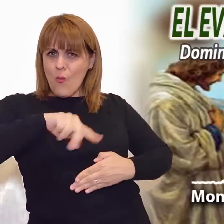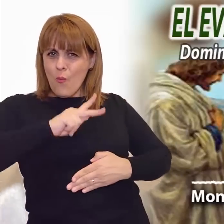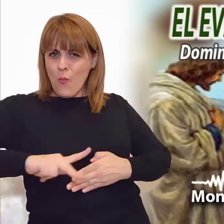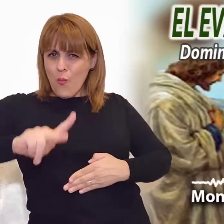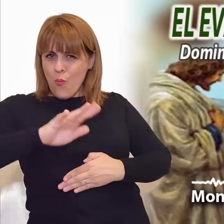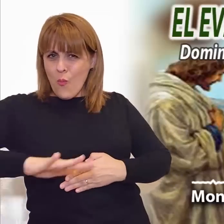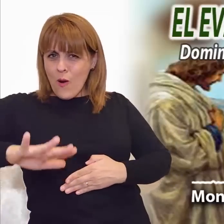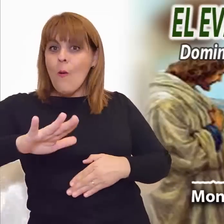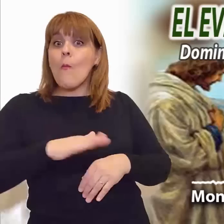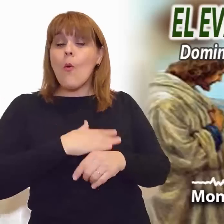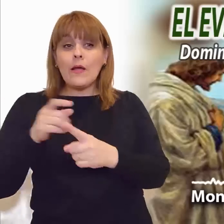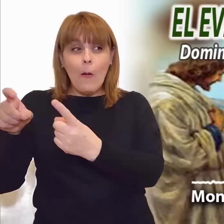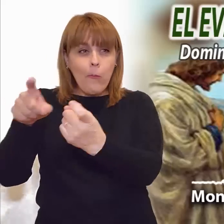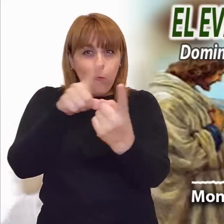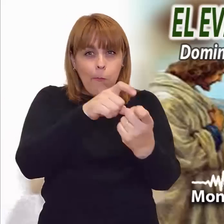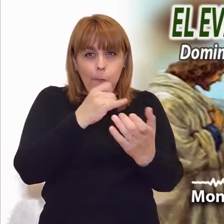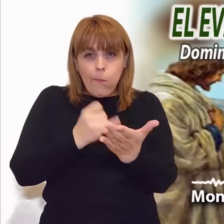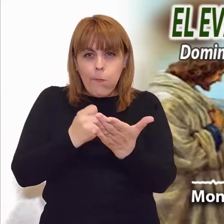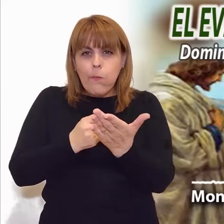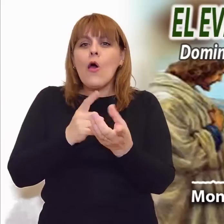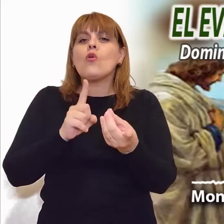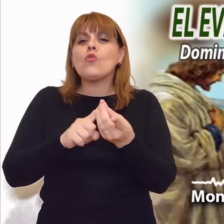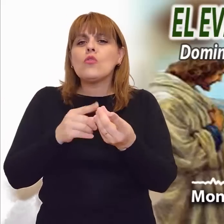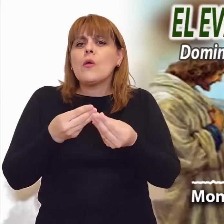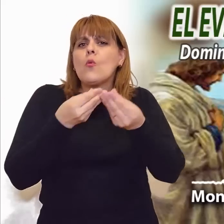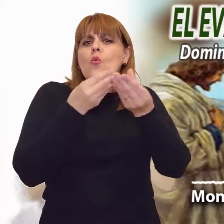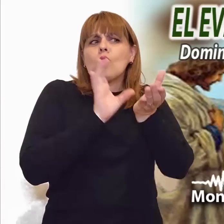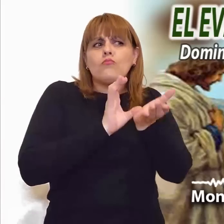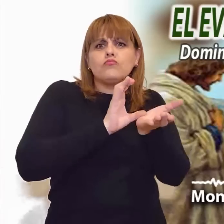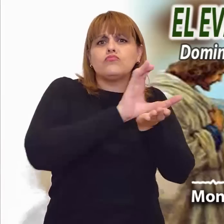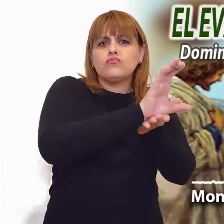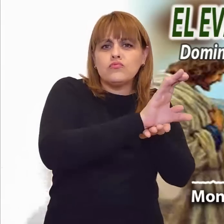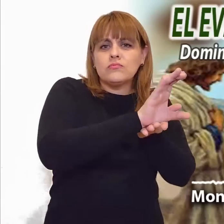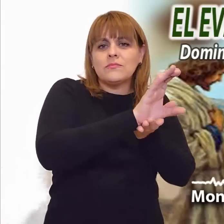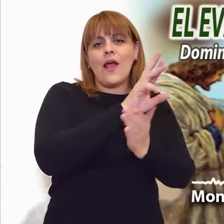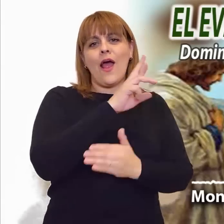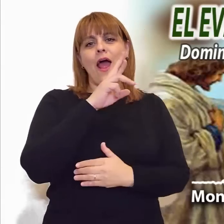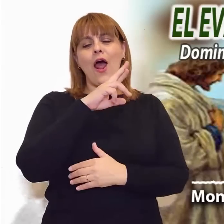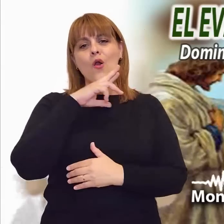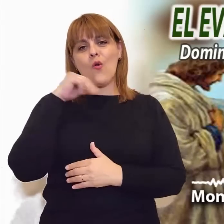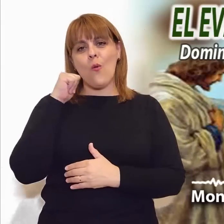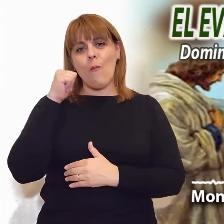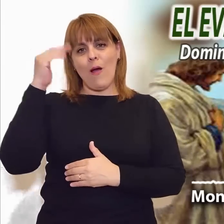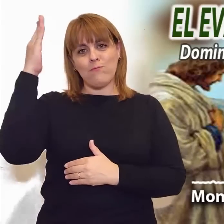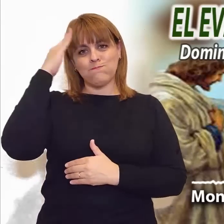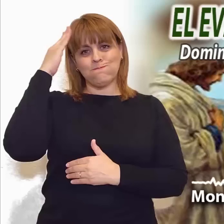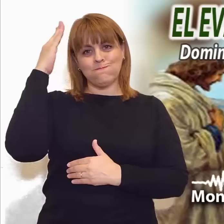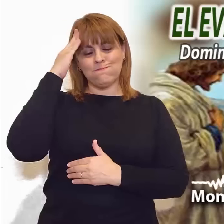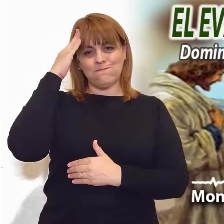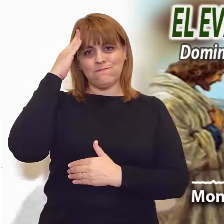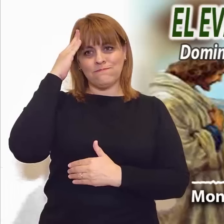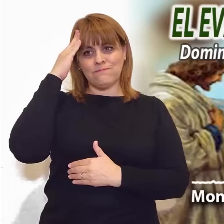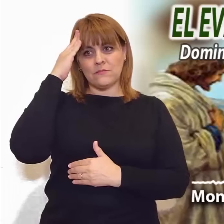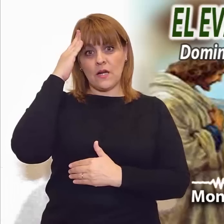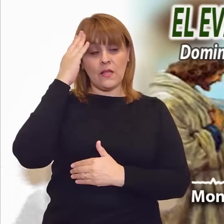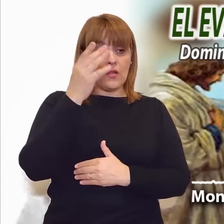Tiene la tarea de proclamar la buena nueva de un evangelio universal y de construir un reino donde caben todos los